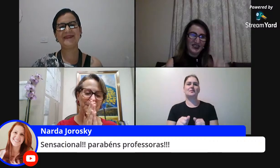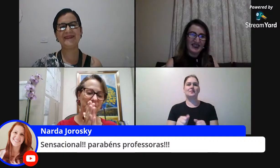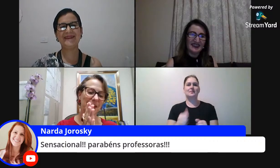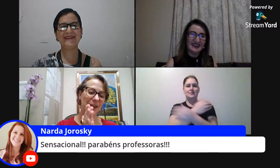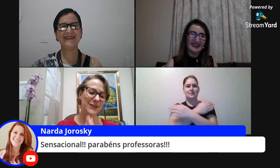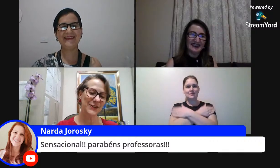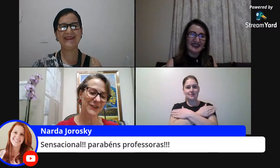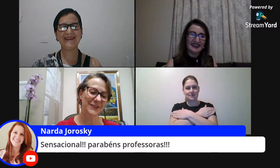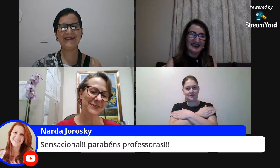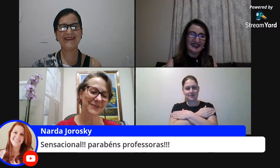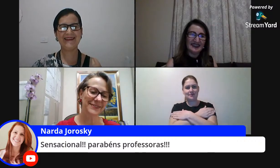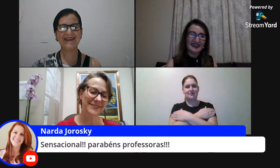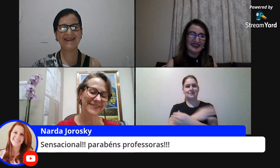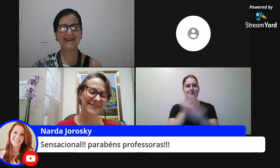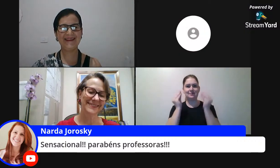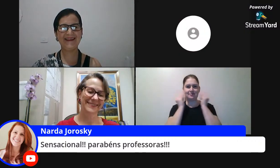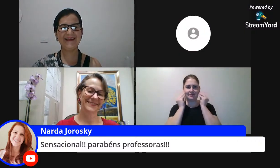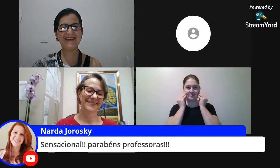beijo